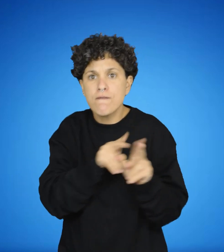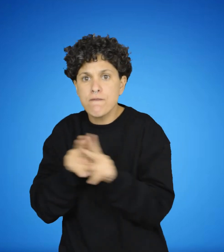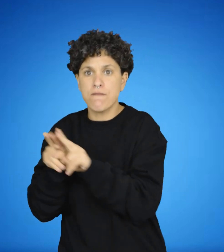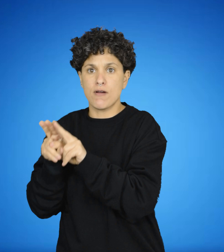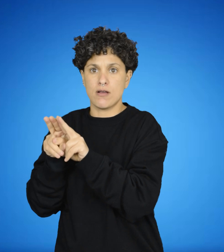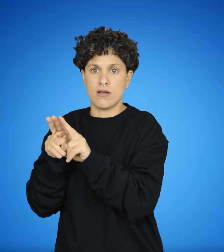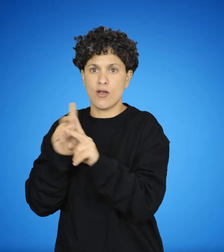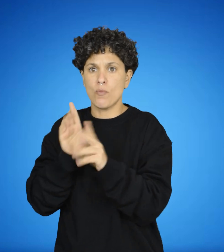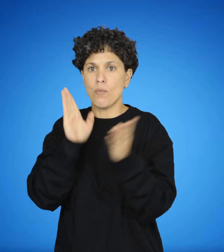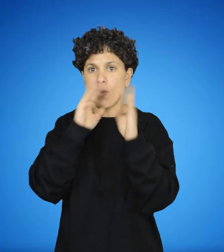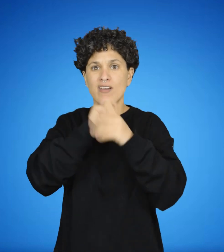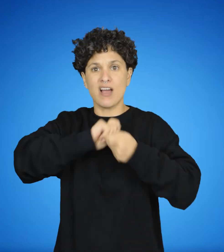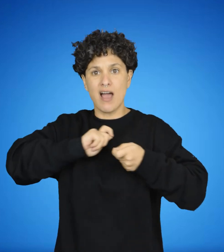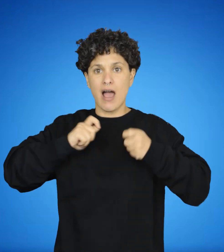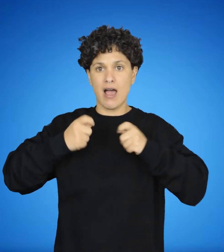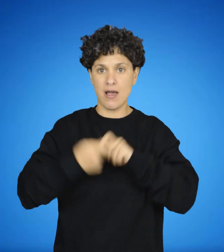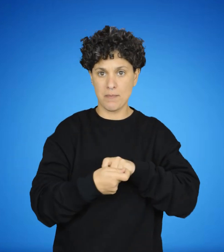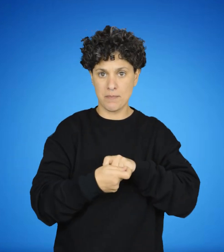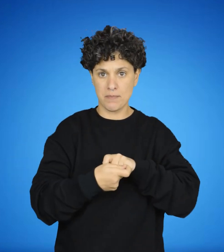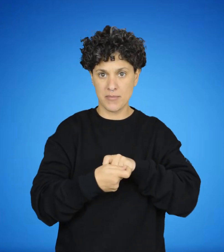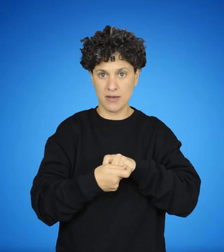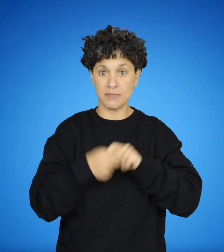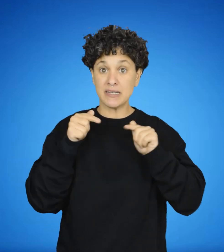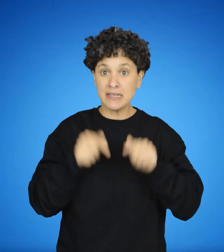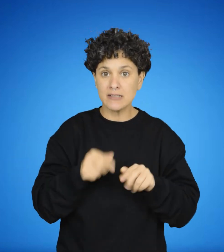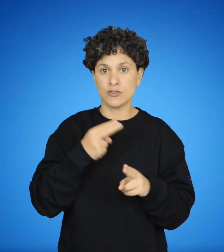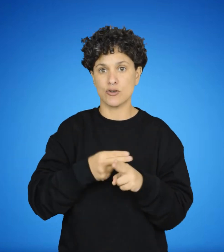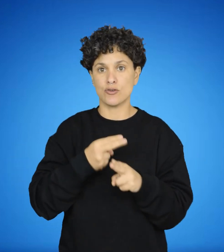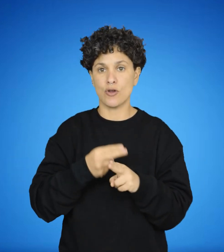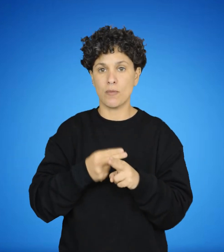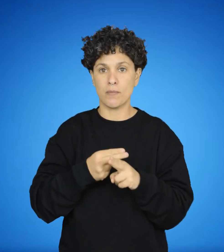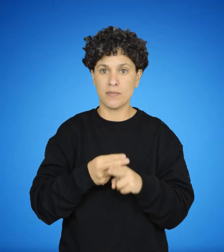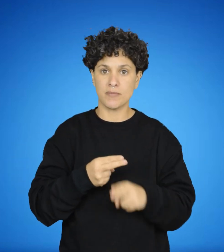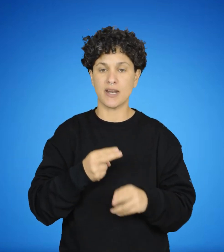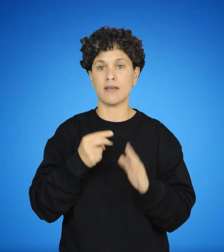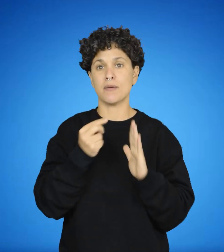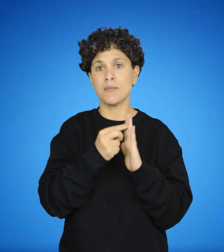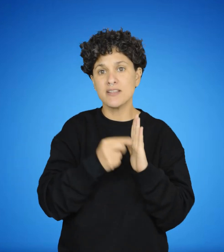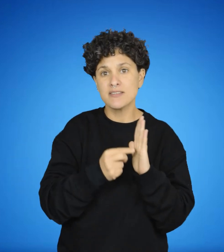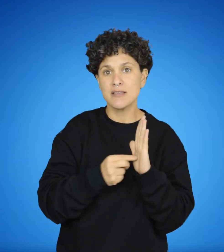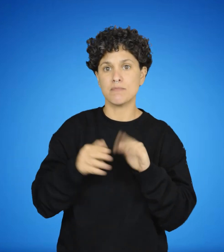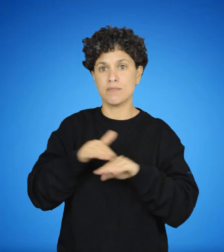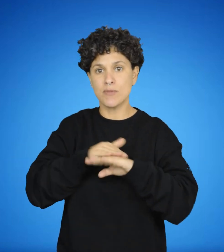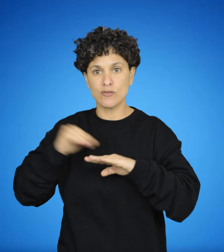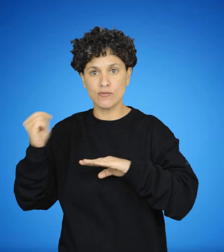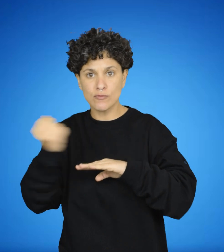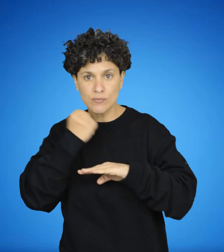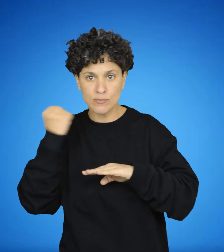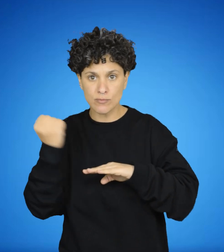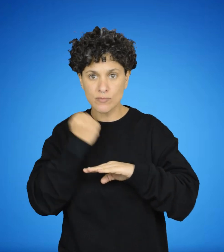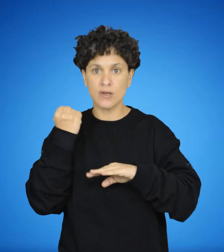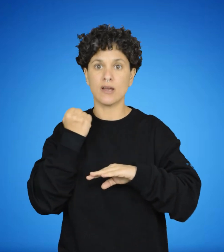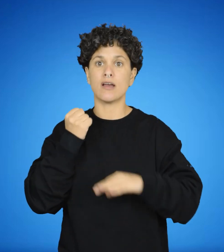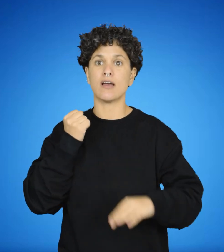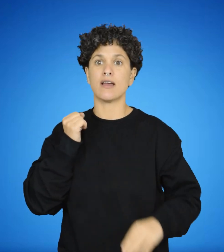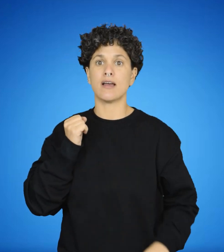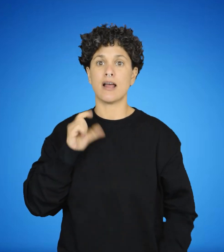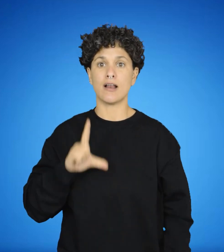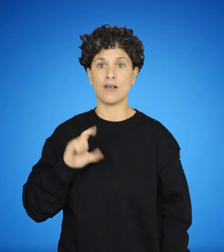A. Para que fuera un principio estrictamente lógico tendríamos que aplicarlo o referirlo a los juicios o enunciados, diciendo,